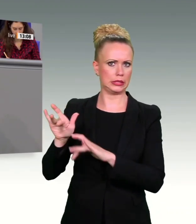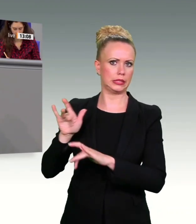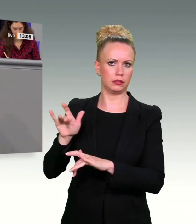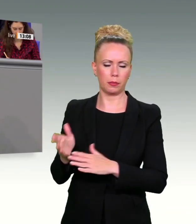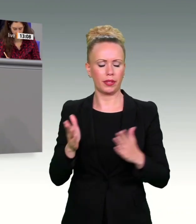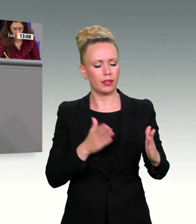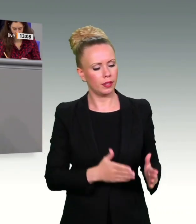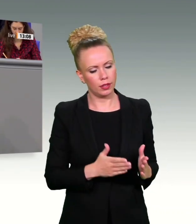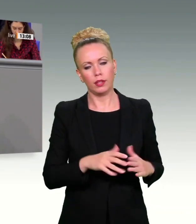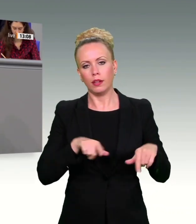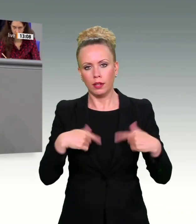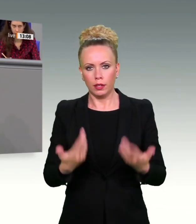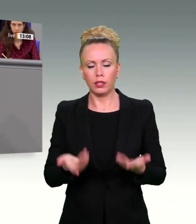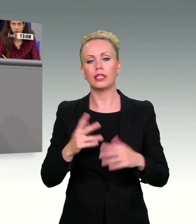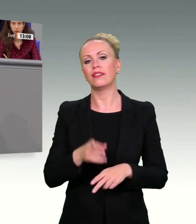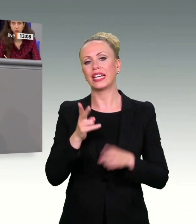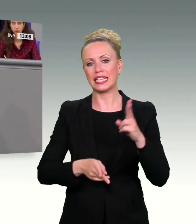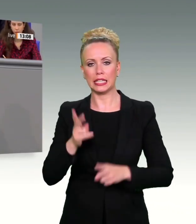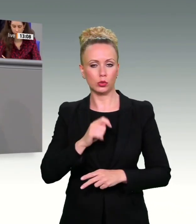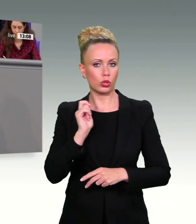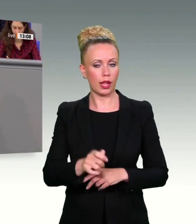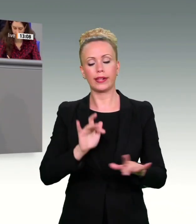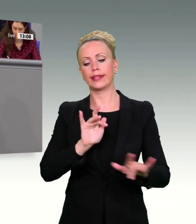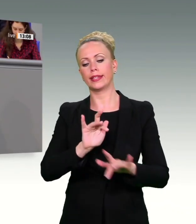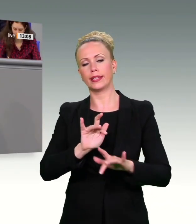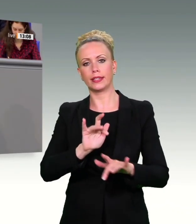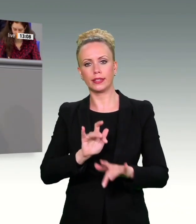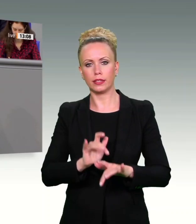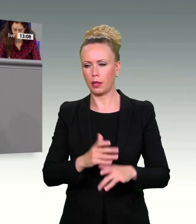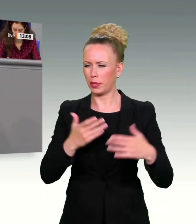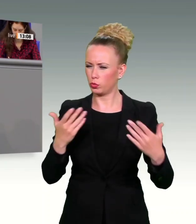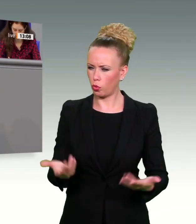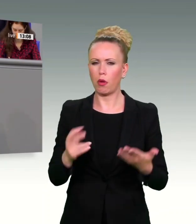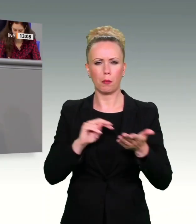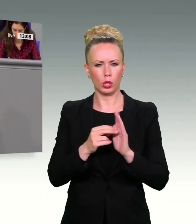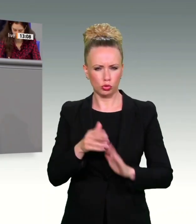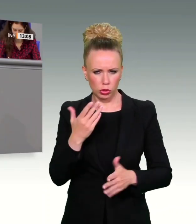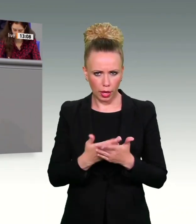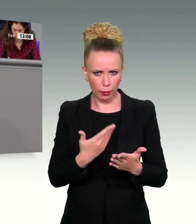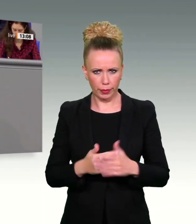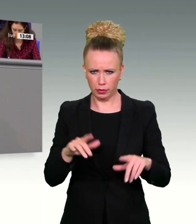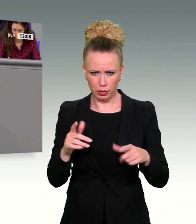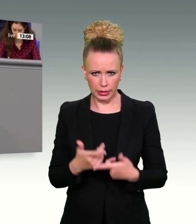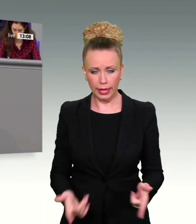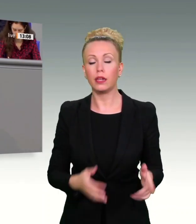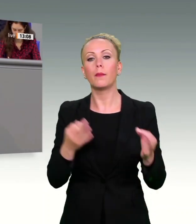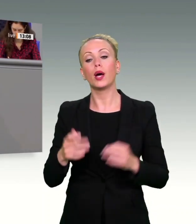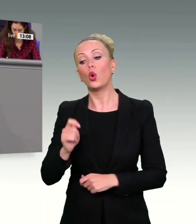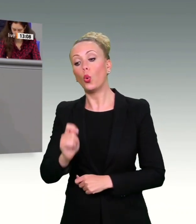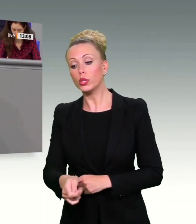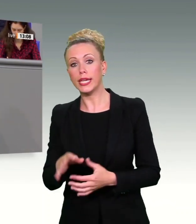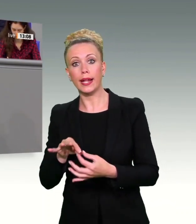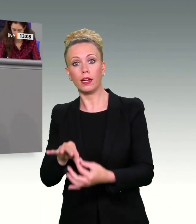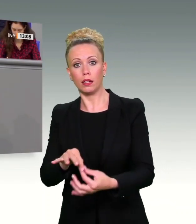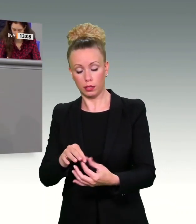einen schönen Satz, judex non calculat, ist noch nie ein starkes juristisches oder politisches Argument gewesen. Entscheidend ist, dass man es einem Urteil die richtigen Konsequenzen zieht. Setzt